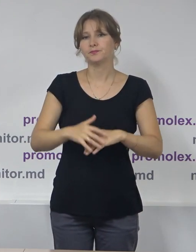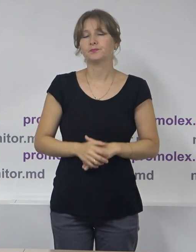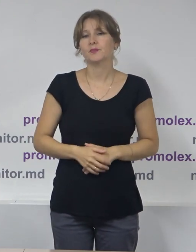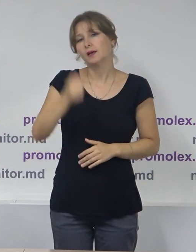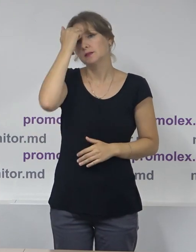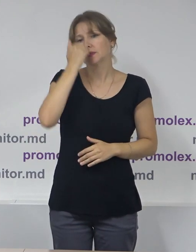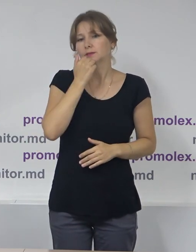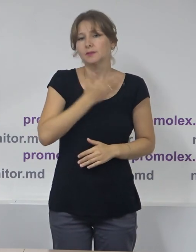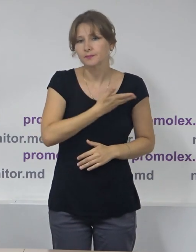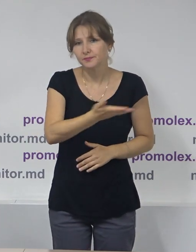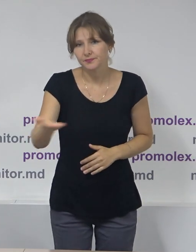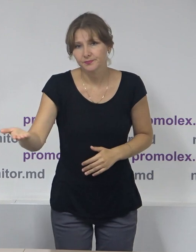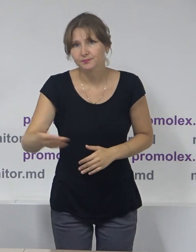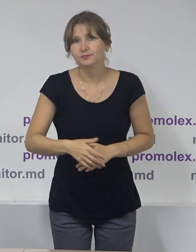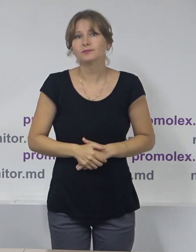Vă mulțumesc încă o dată.